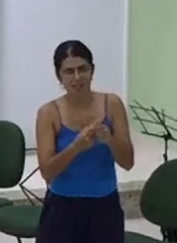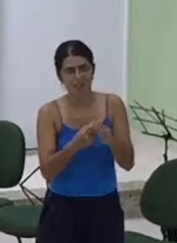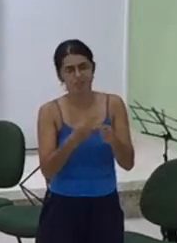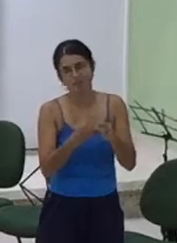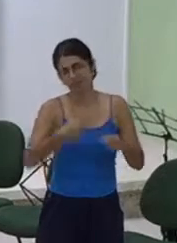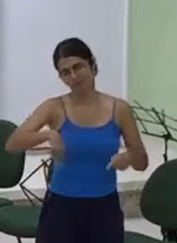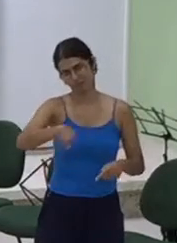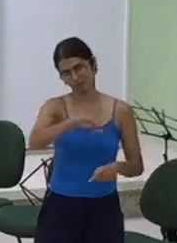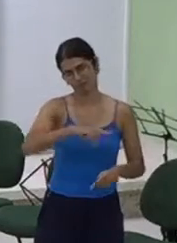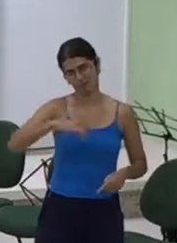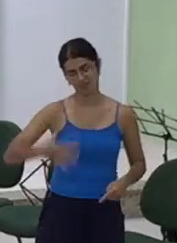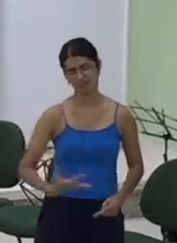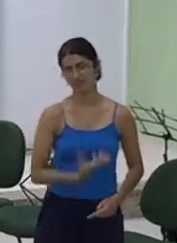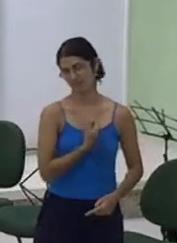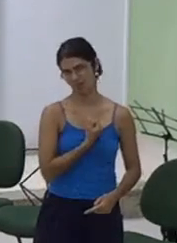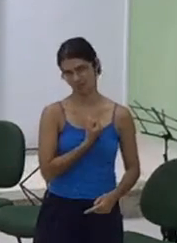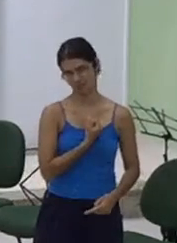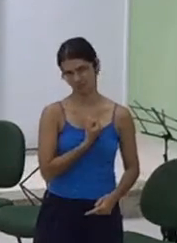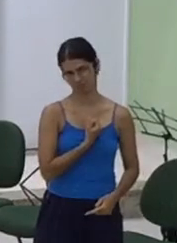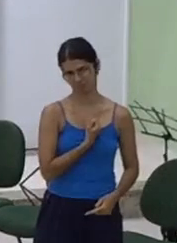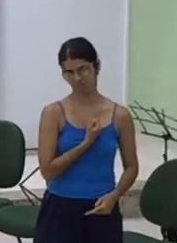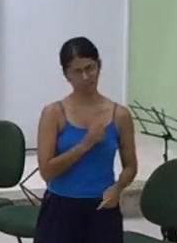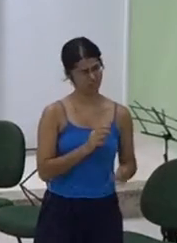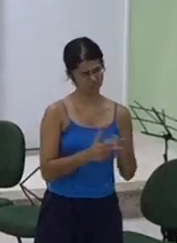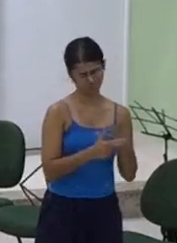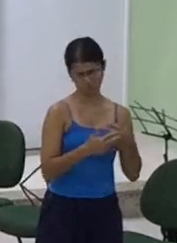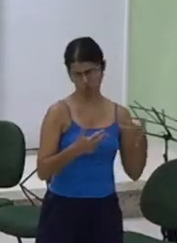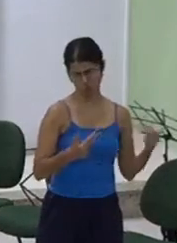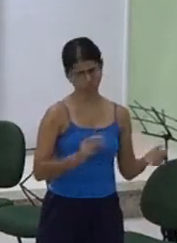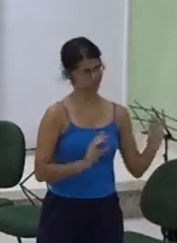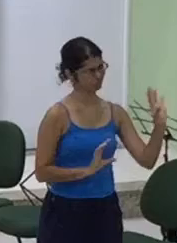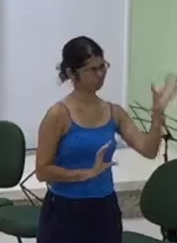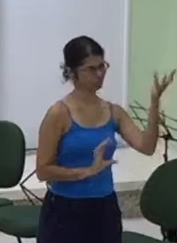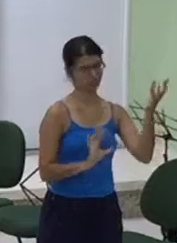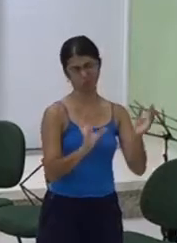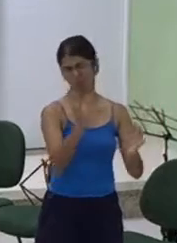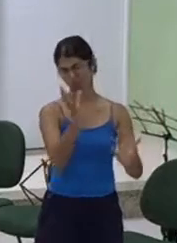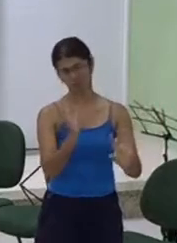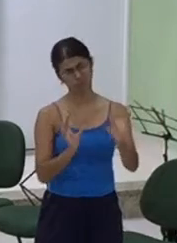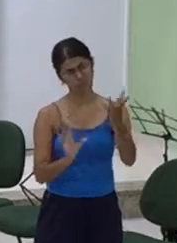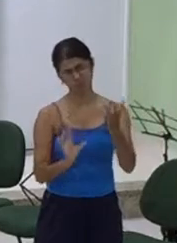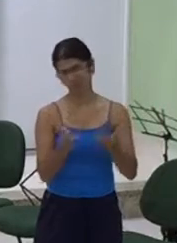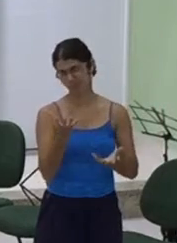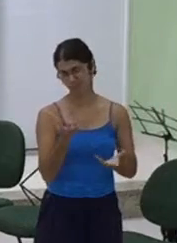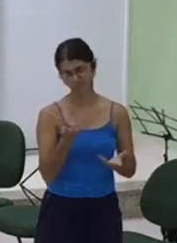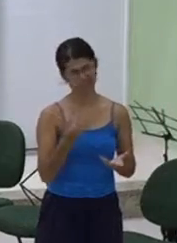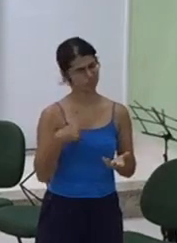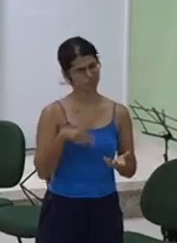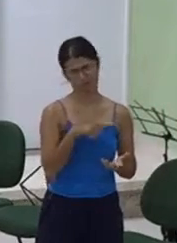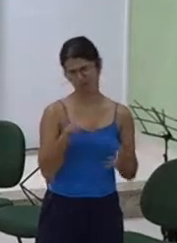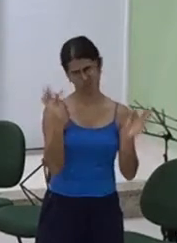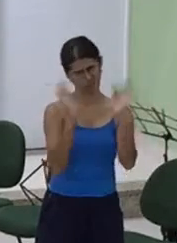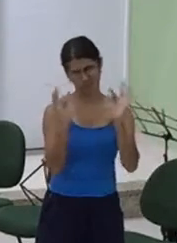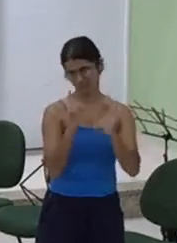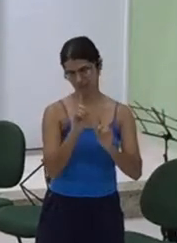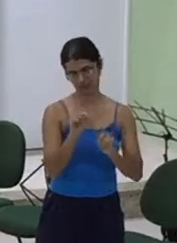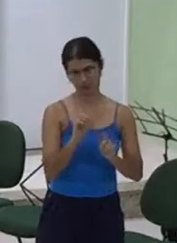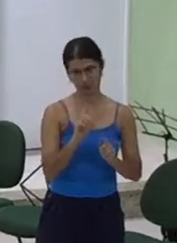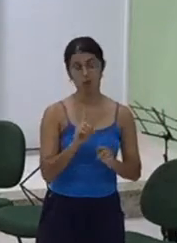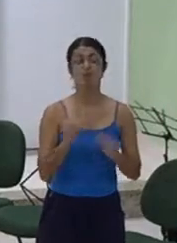não pela circunstância do nosso dia a dia. Porque pela circunstância não somos felizes. Mas somos felizes porque cremos